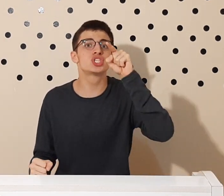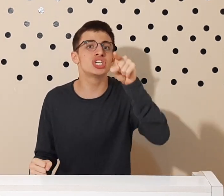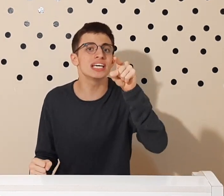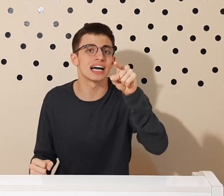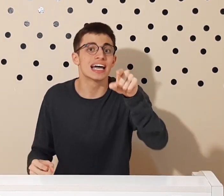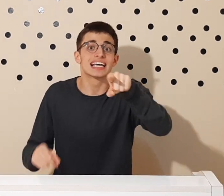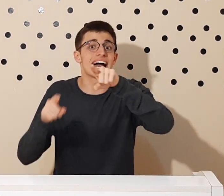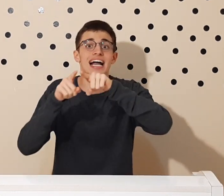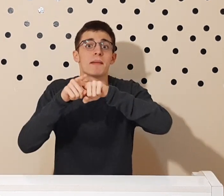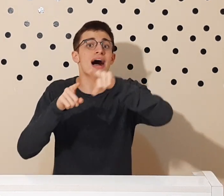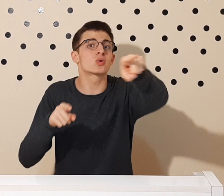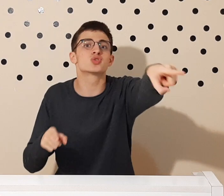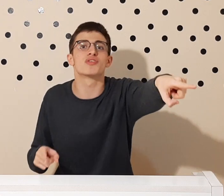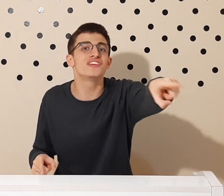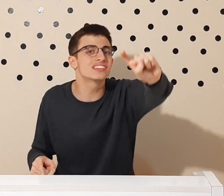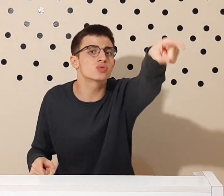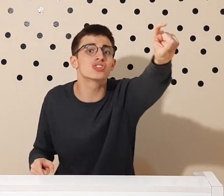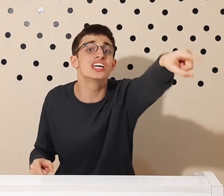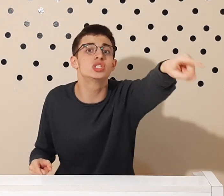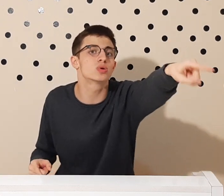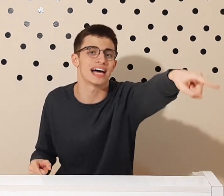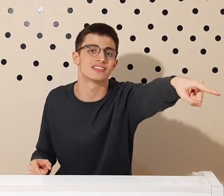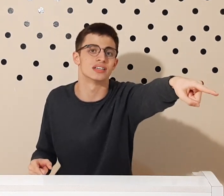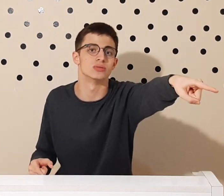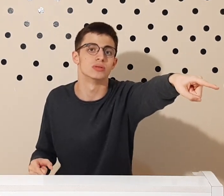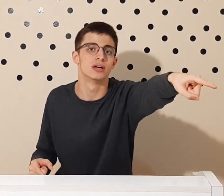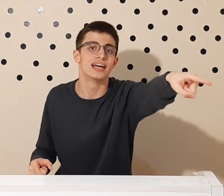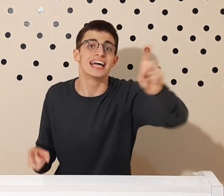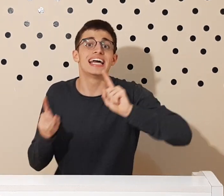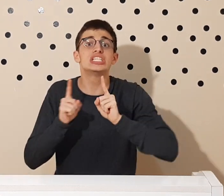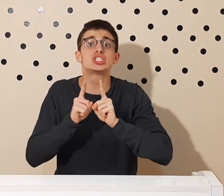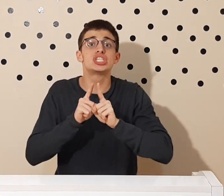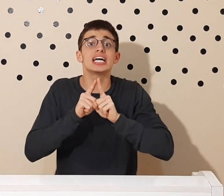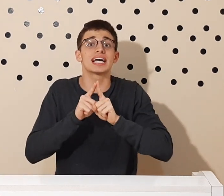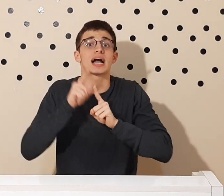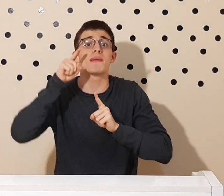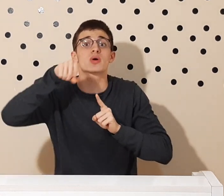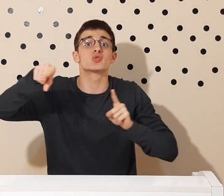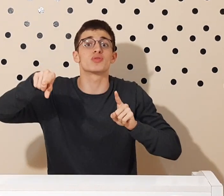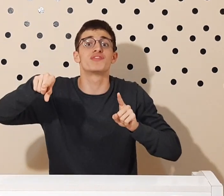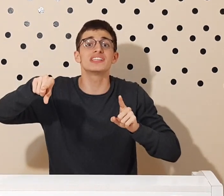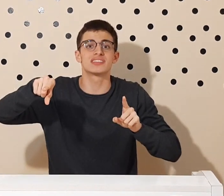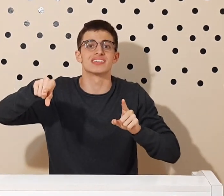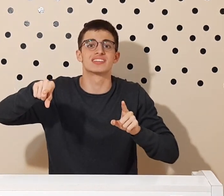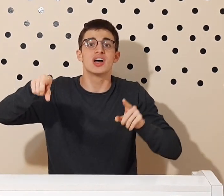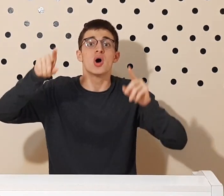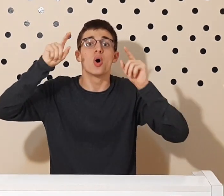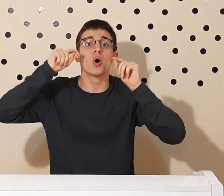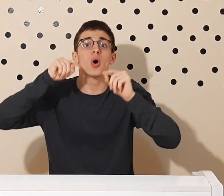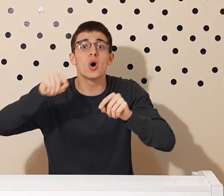tinha que acabar com os sofistas os ridicularizando. Eles tinham que acabar com os sofistas o